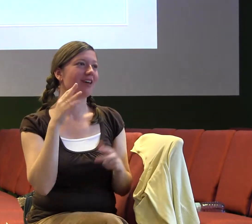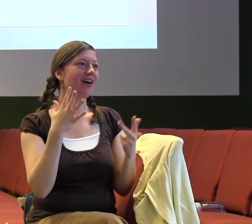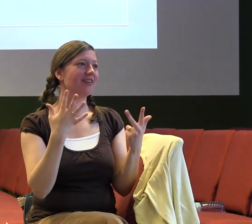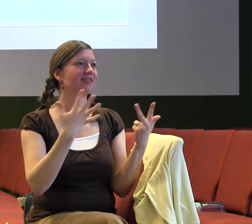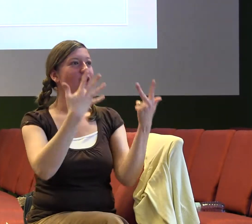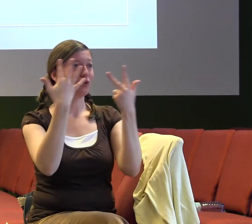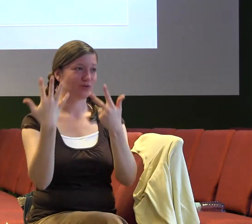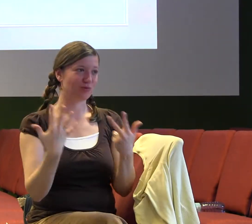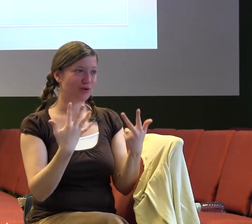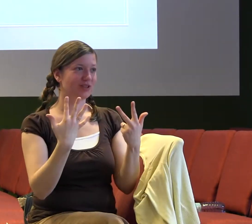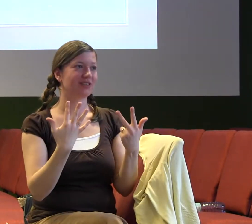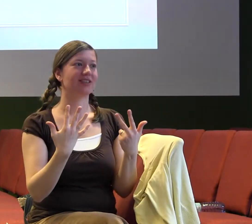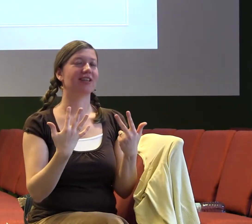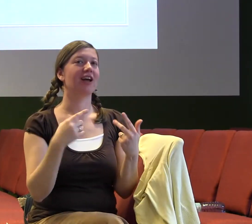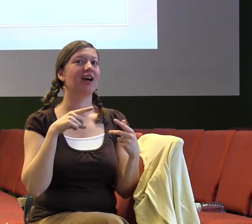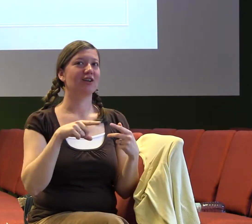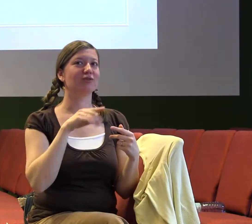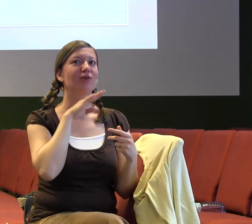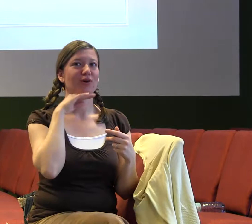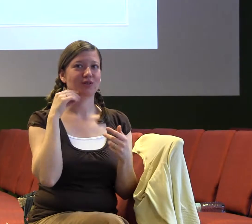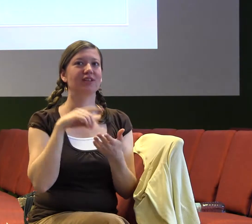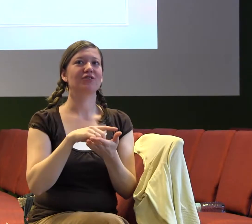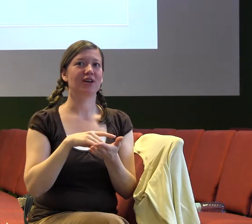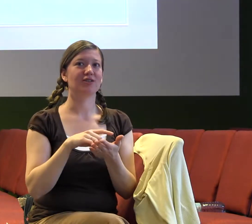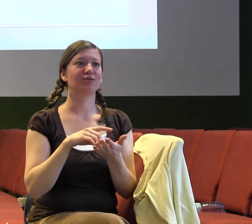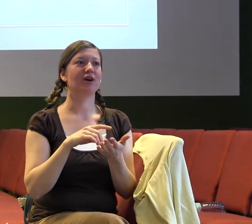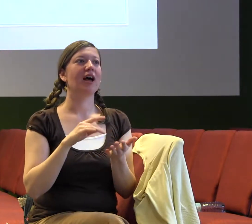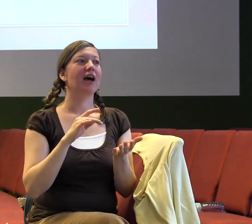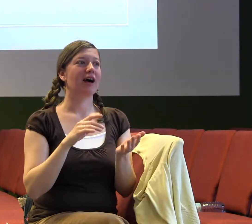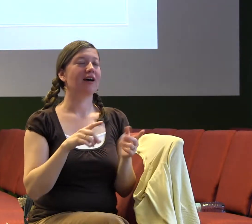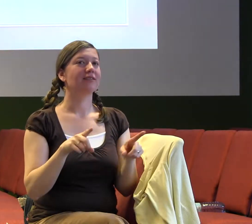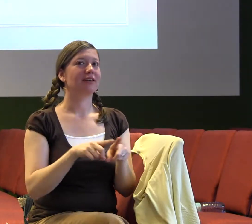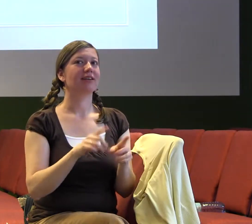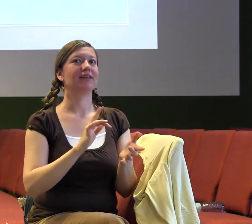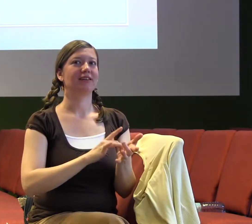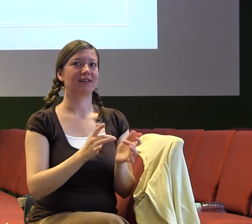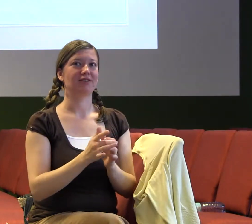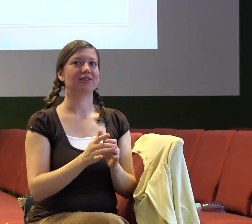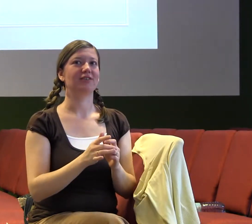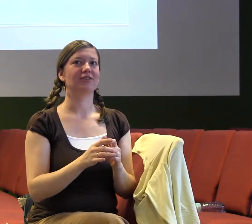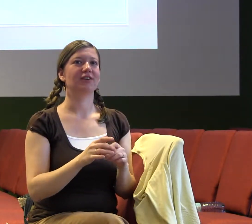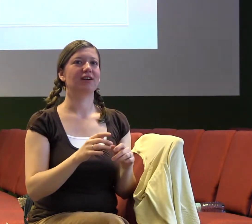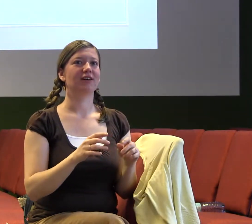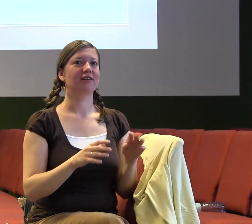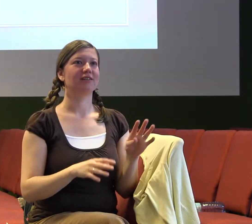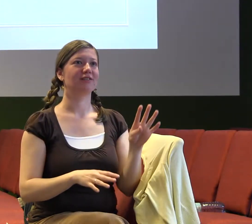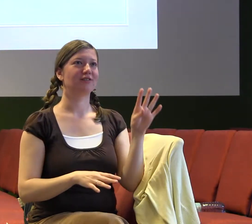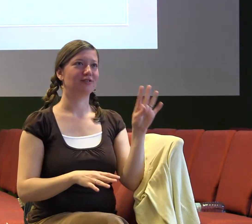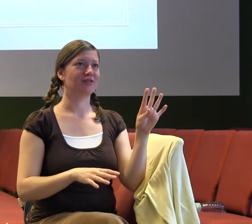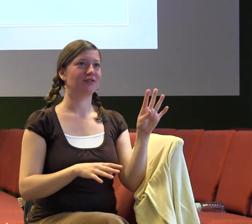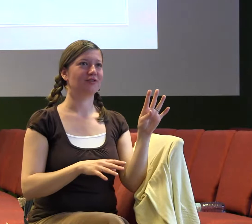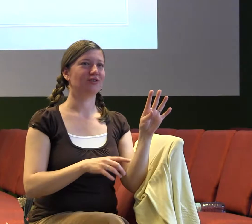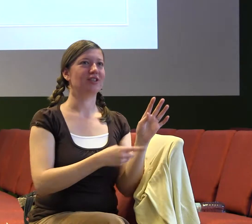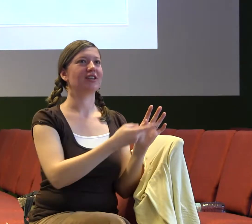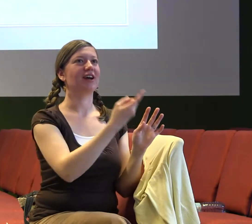byl na tahleté zemi, tak strávil čtyřikrát až pětkrát více času jako tesař, než jako kazatel. Takže